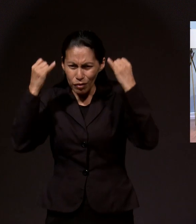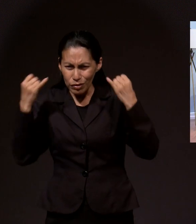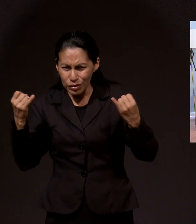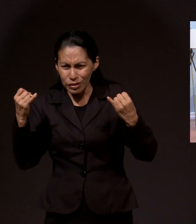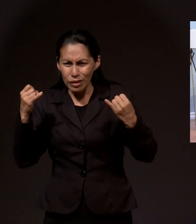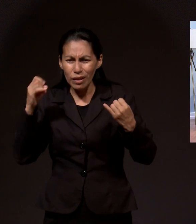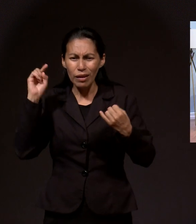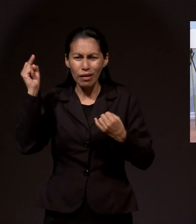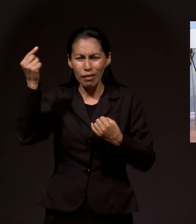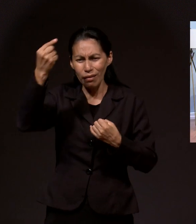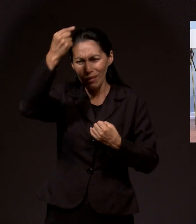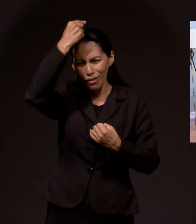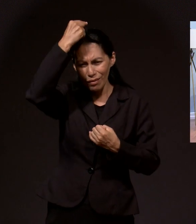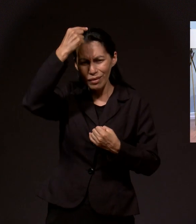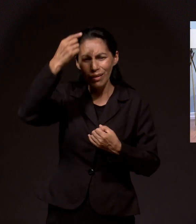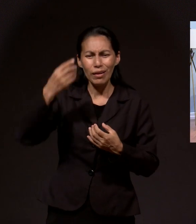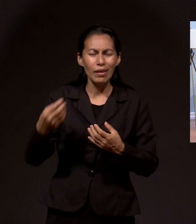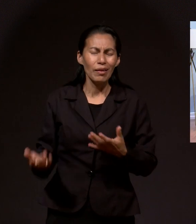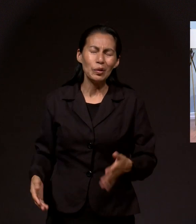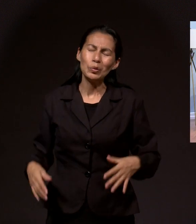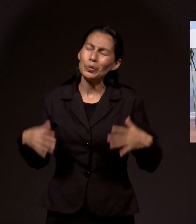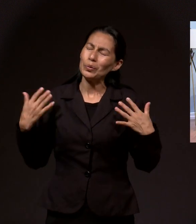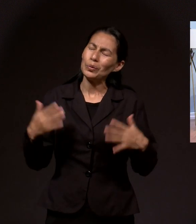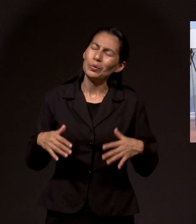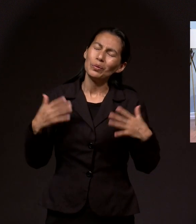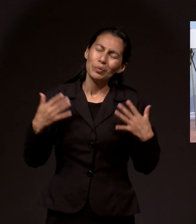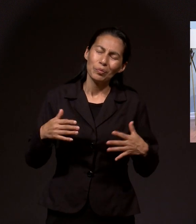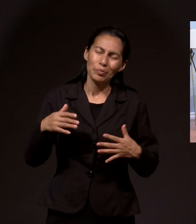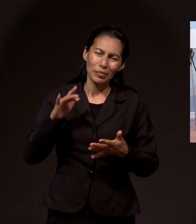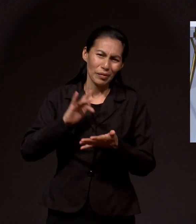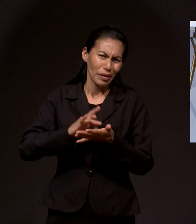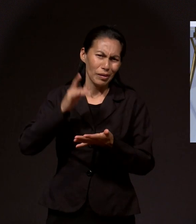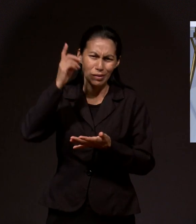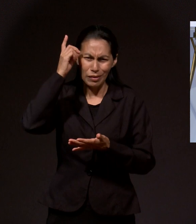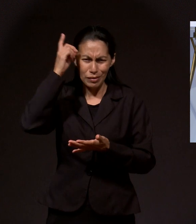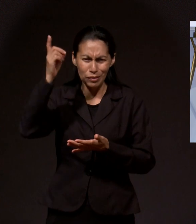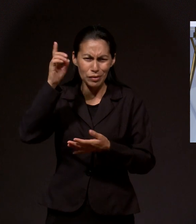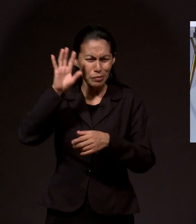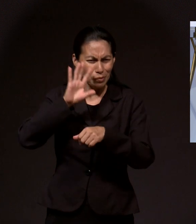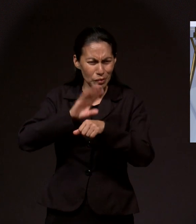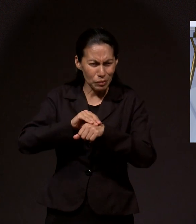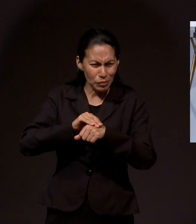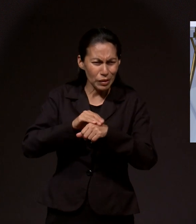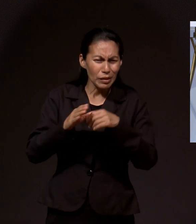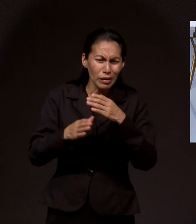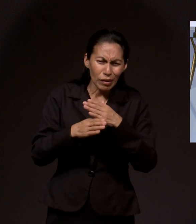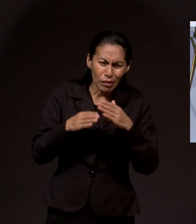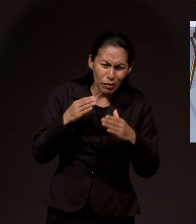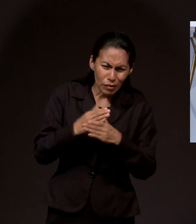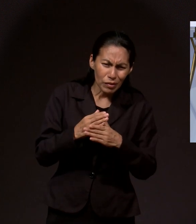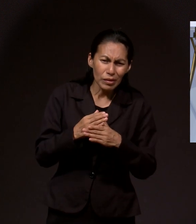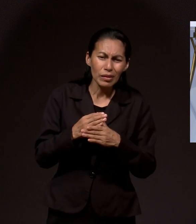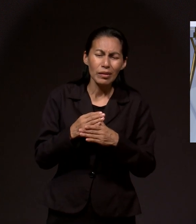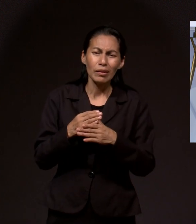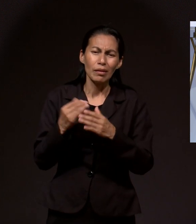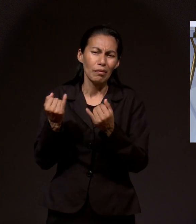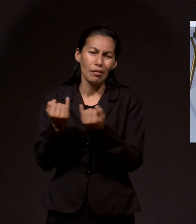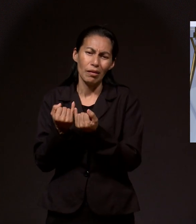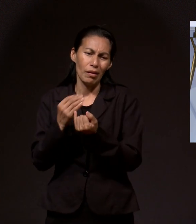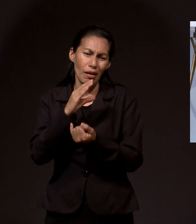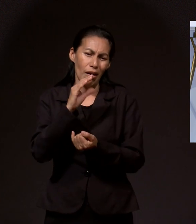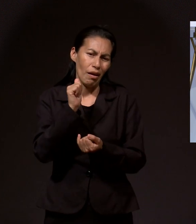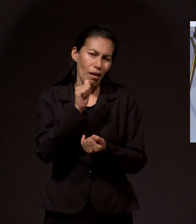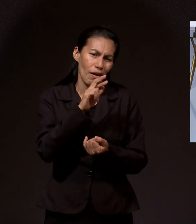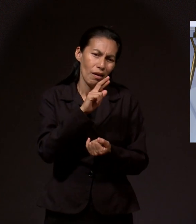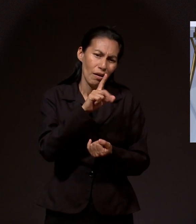Así que por alguna razón en su infinita gracia Dios permite las cosas que, como dijo